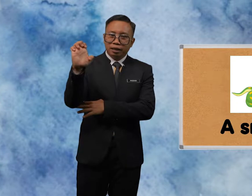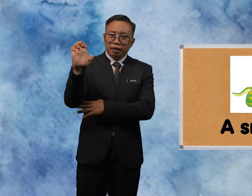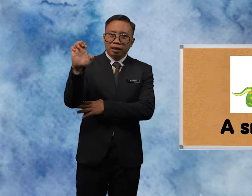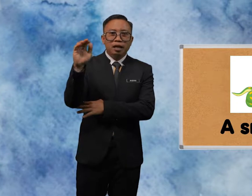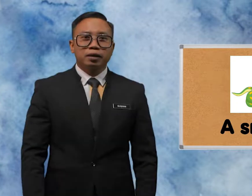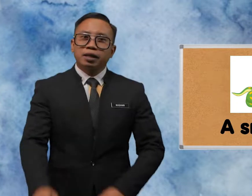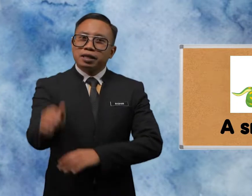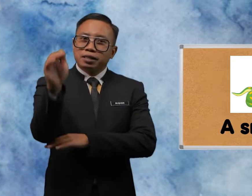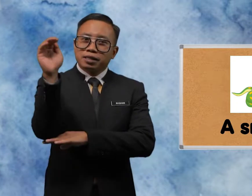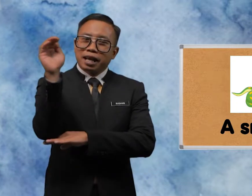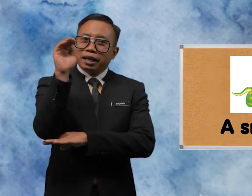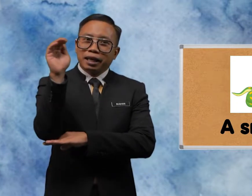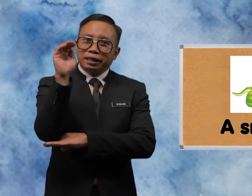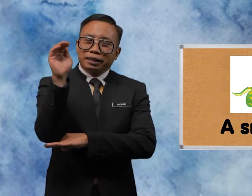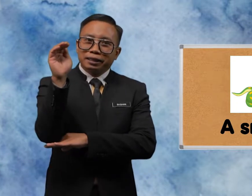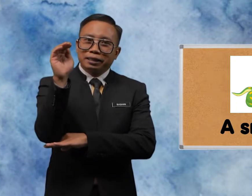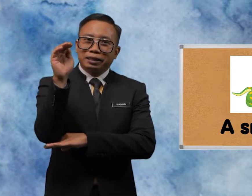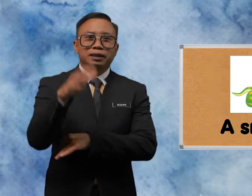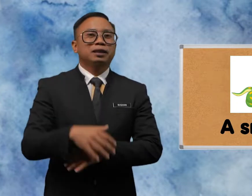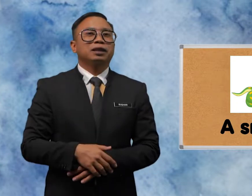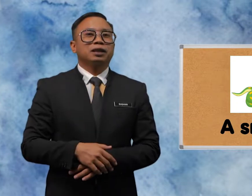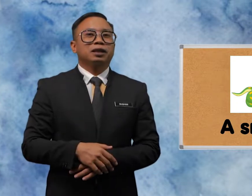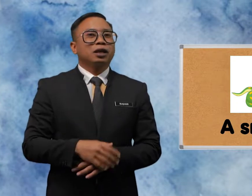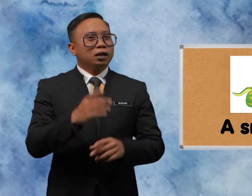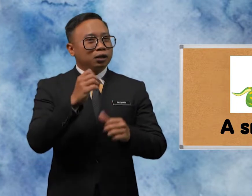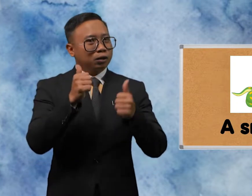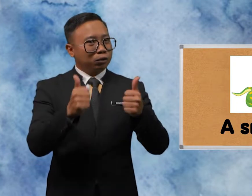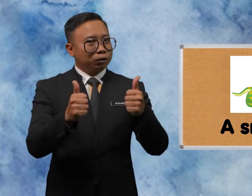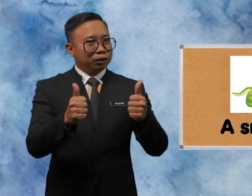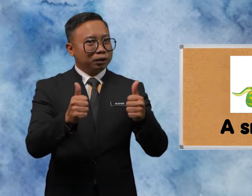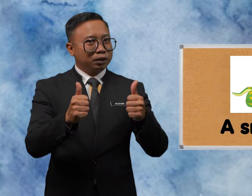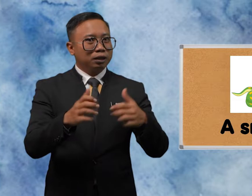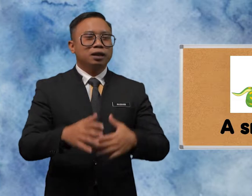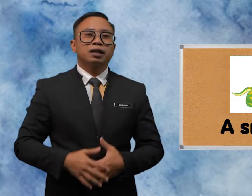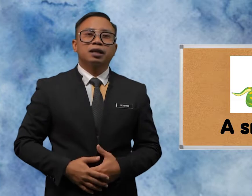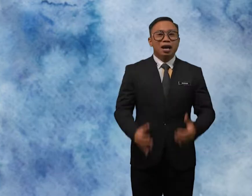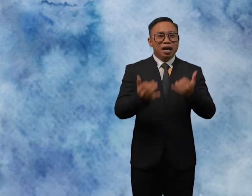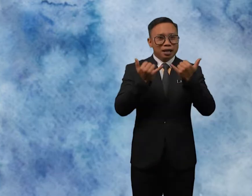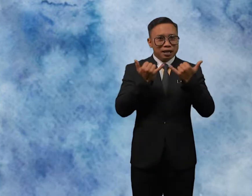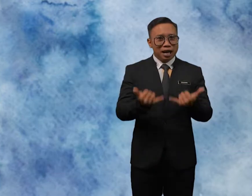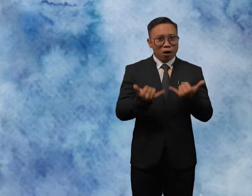Snake Good Now